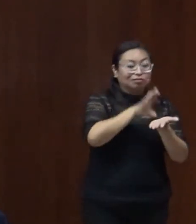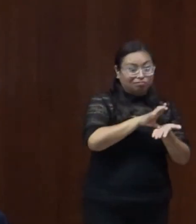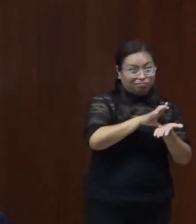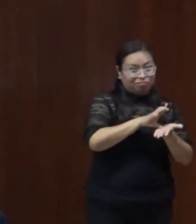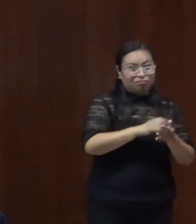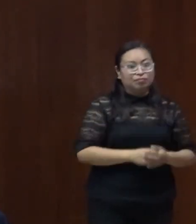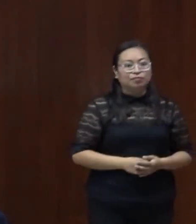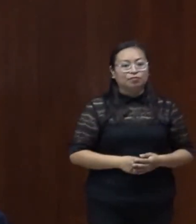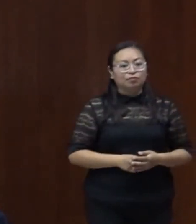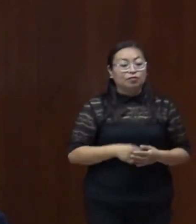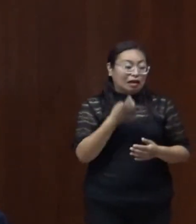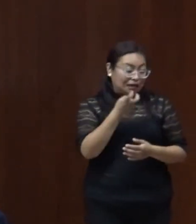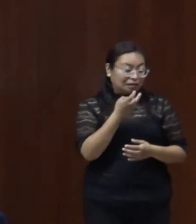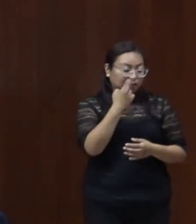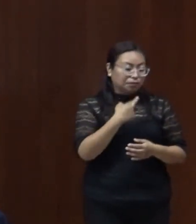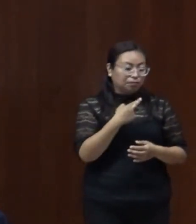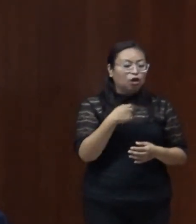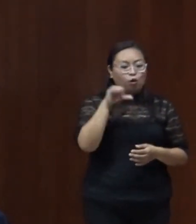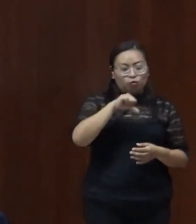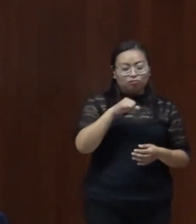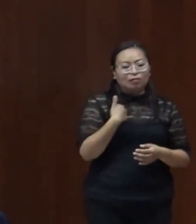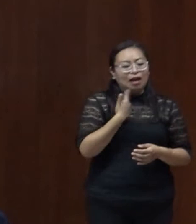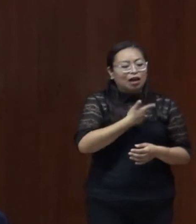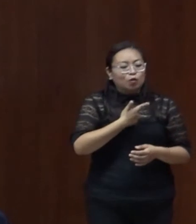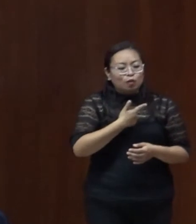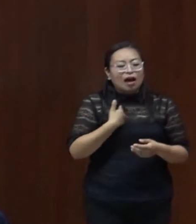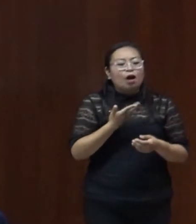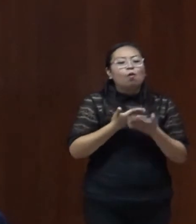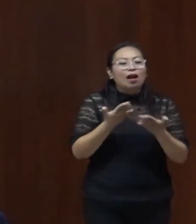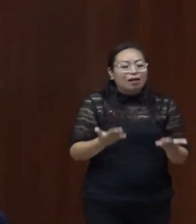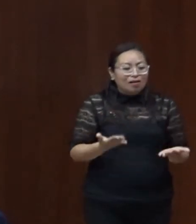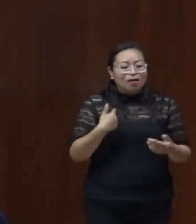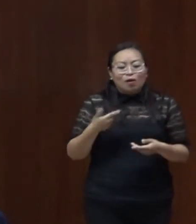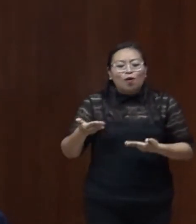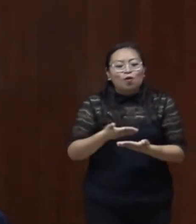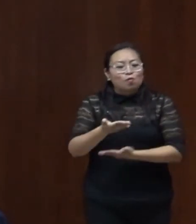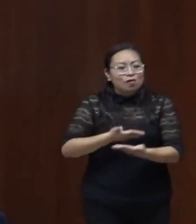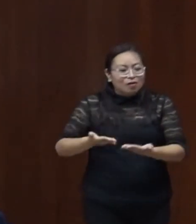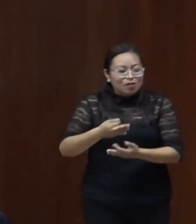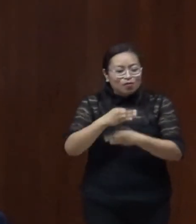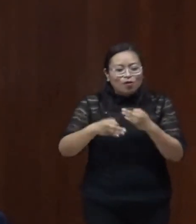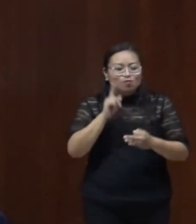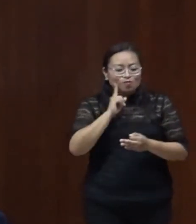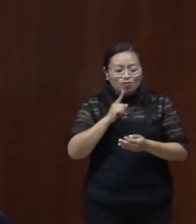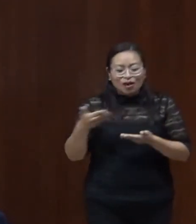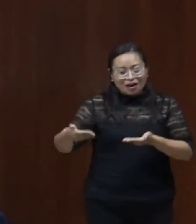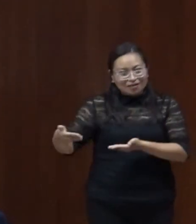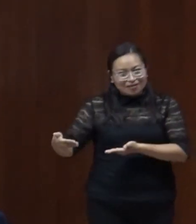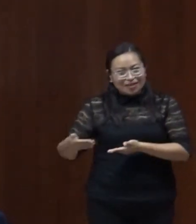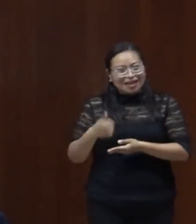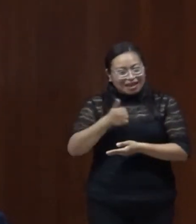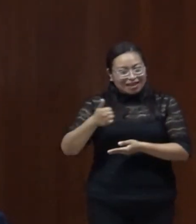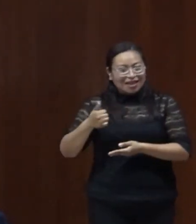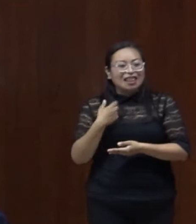Entonces, en ese sentido, pues tenemos hoy el gusto de compartir la mesa con la doctora Alicia y las coordinadoras del Colegio de